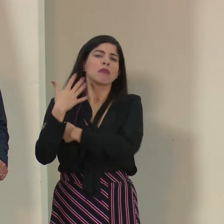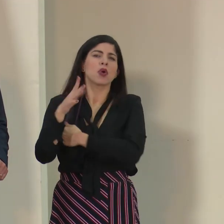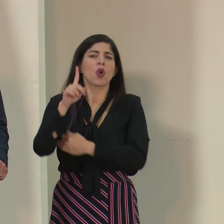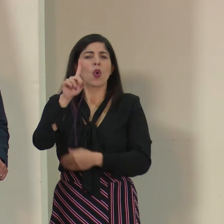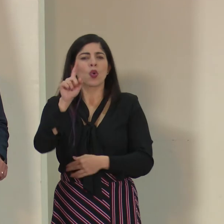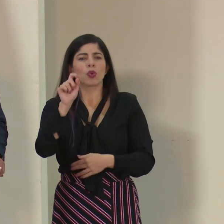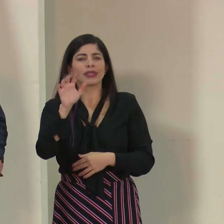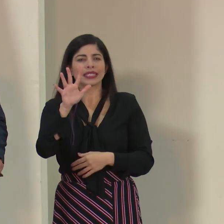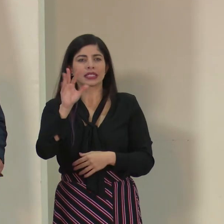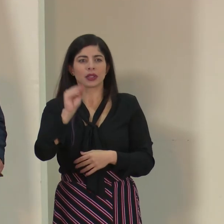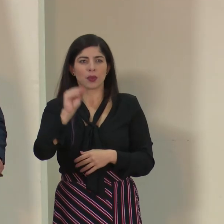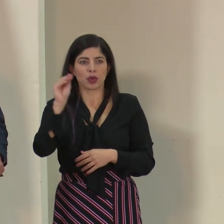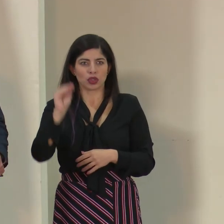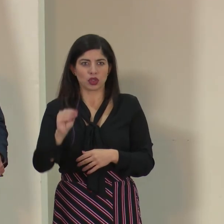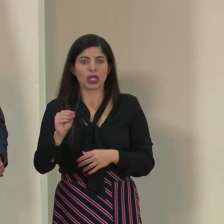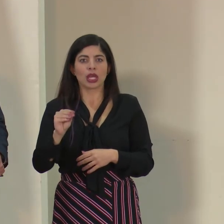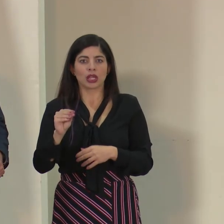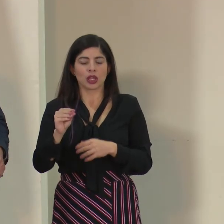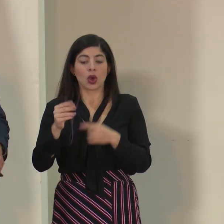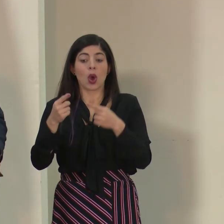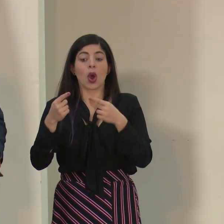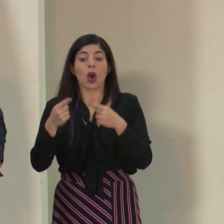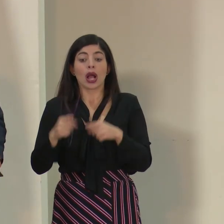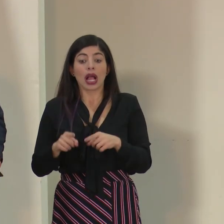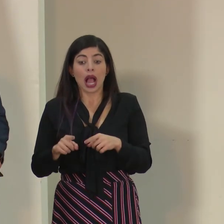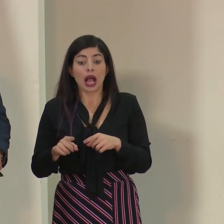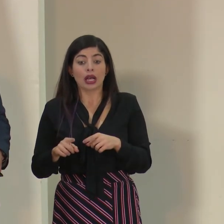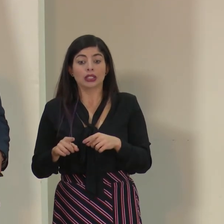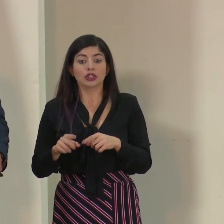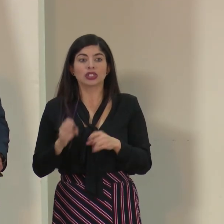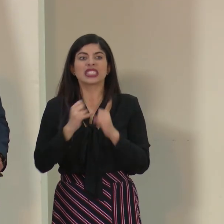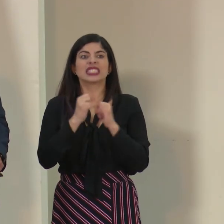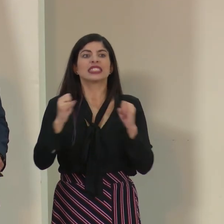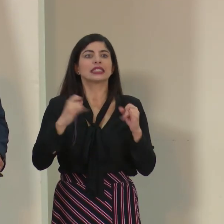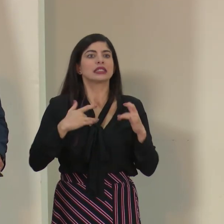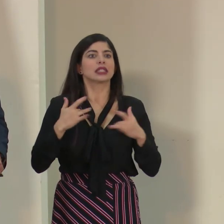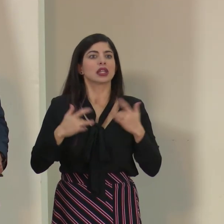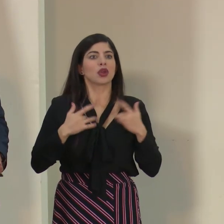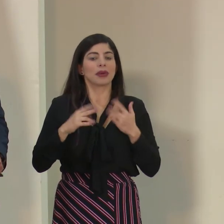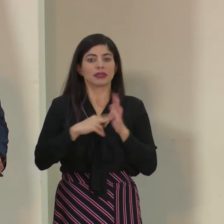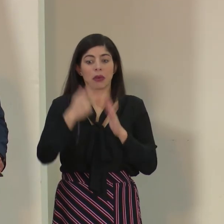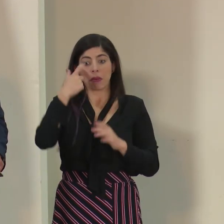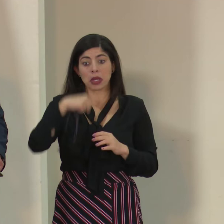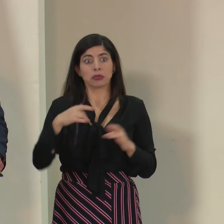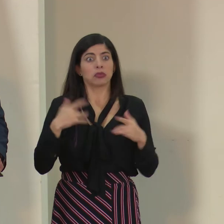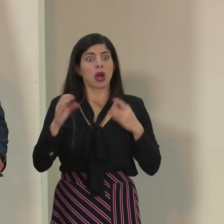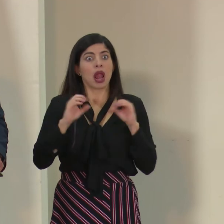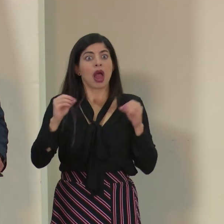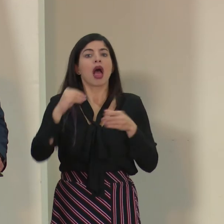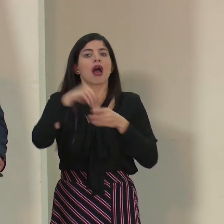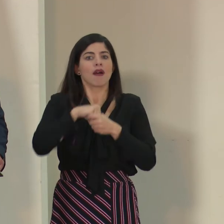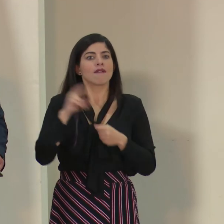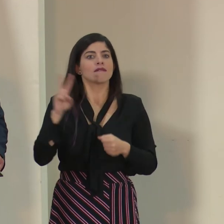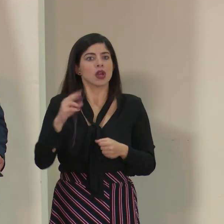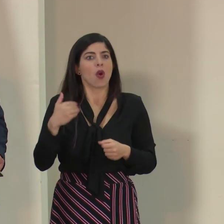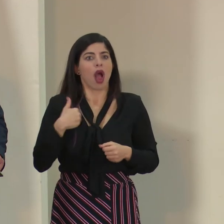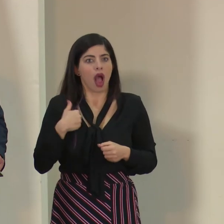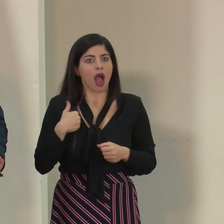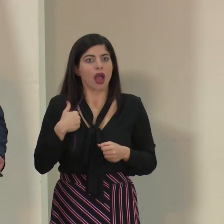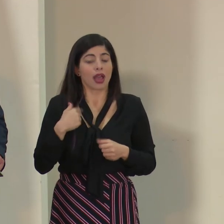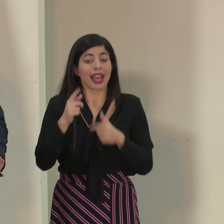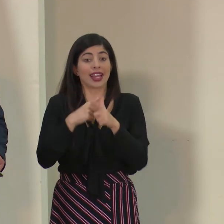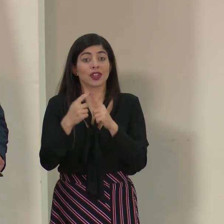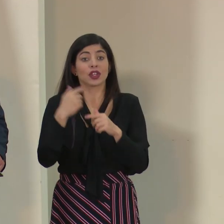.5 por ciento de casos que se ha detectado que son asintomáticos, no tienen síntomas. Entonces, en realidad, cuando yo hablo de que los